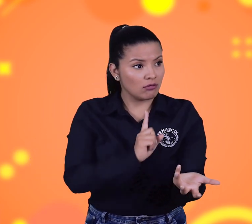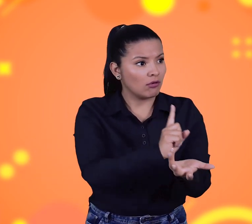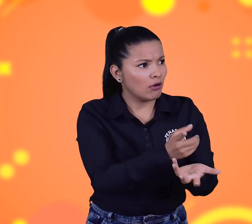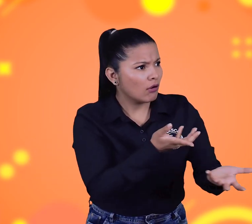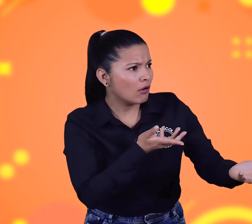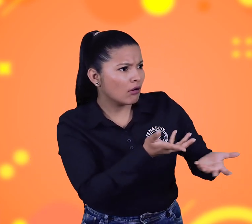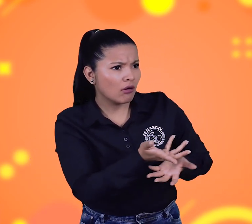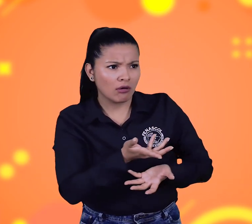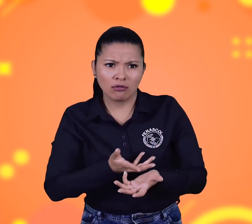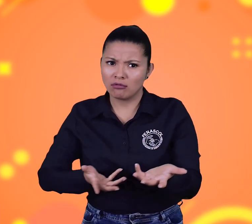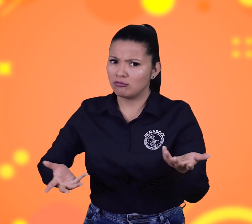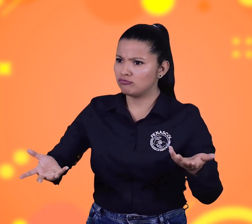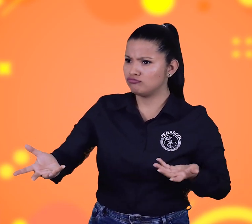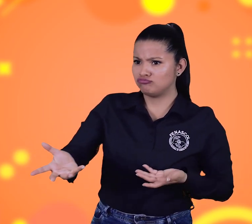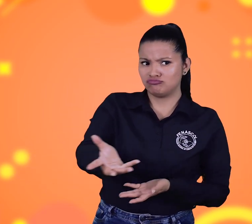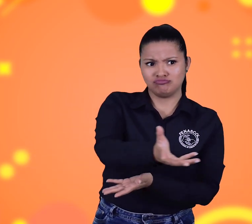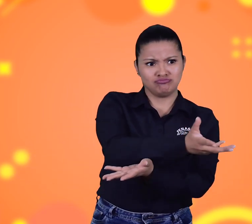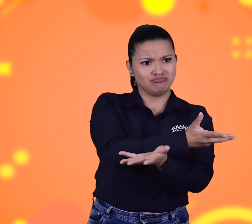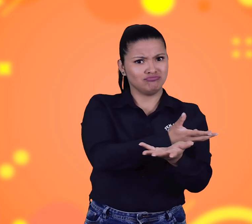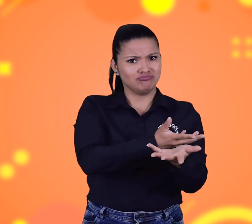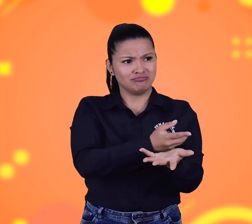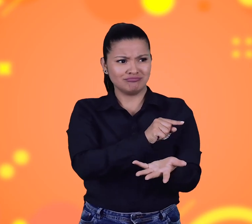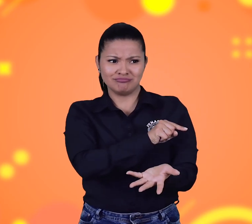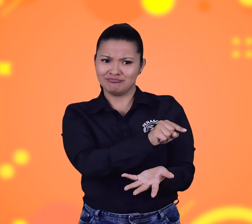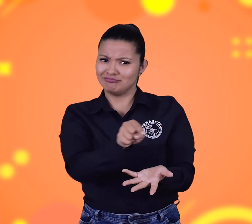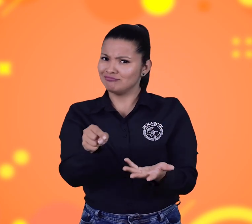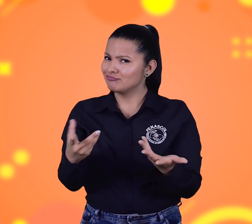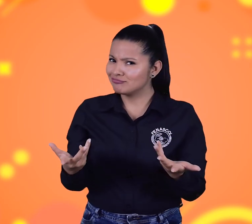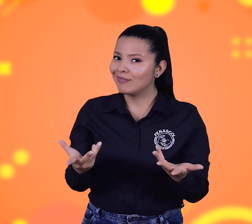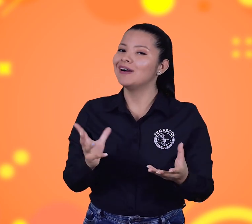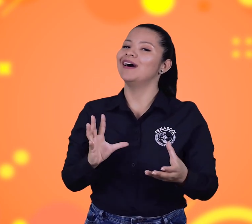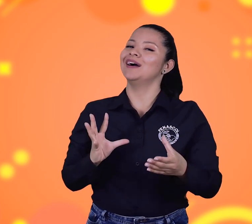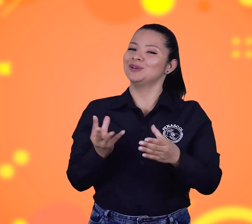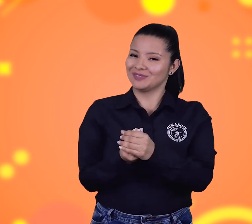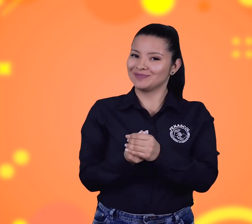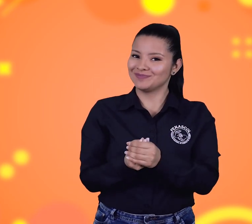interacción dando como resultado un aporte a la inclusión.